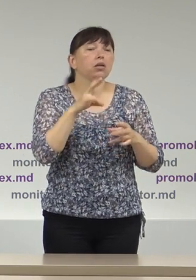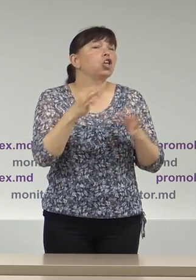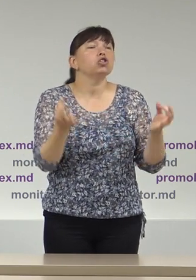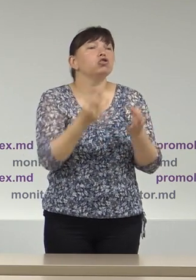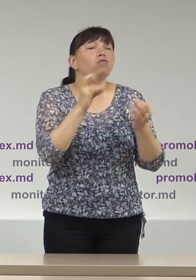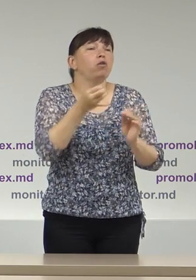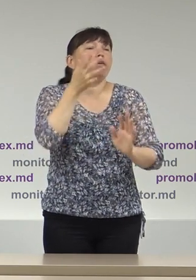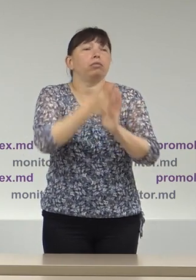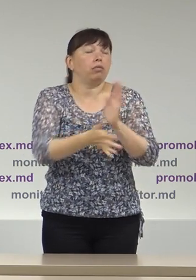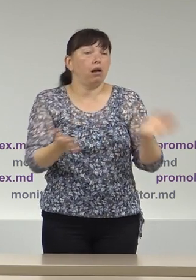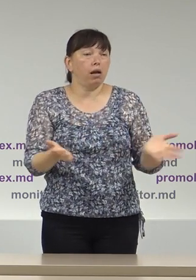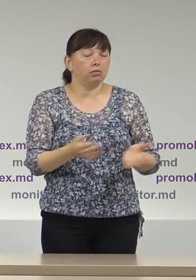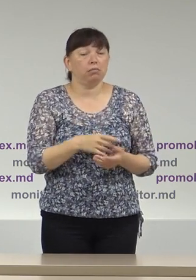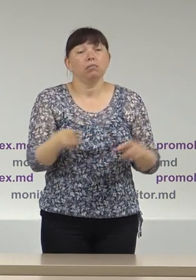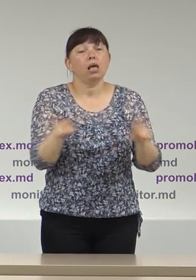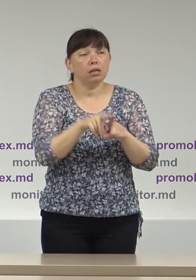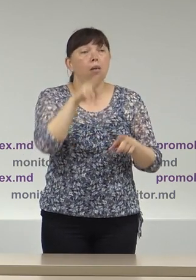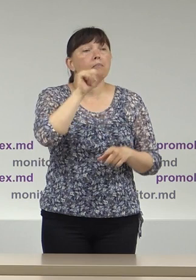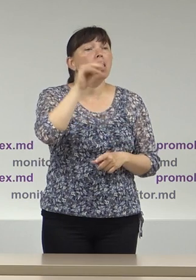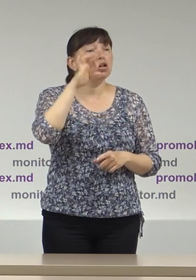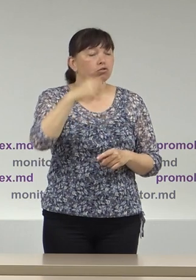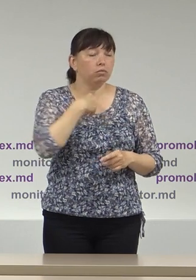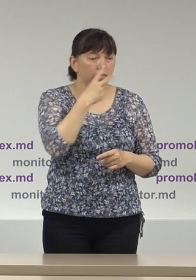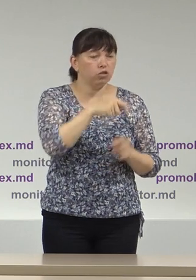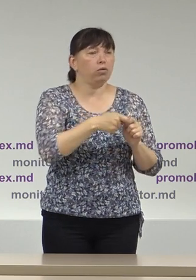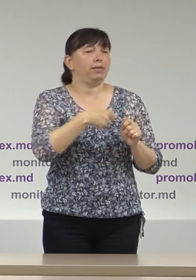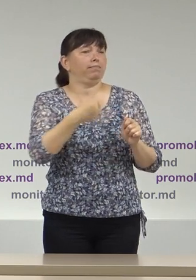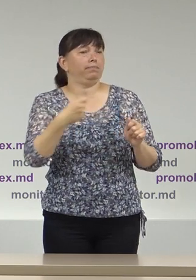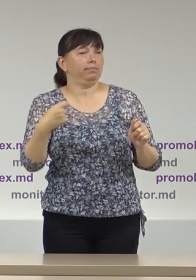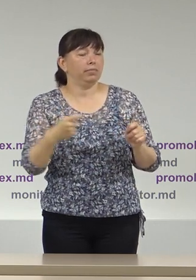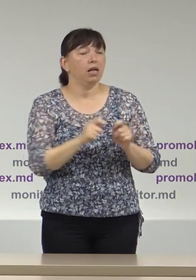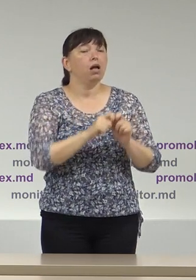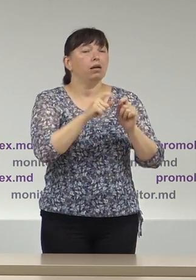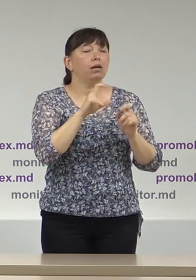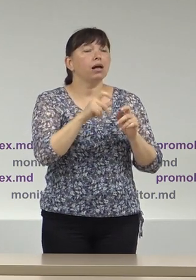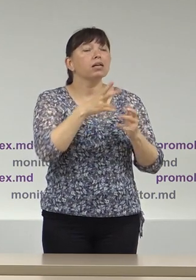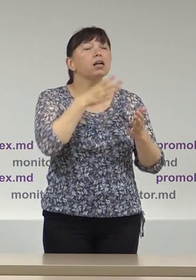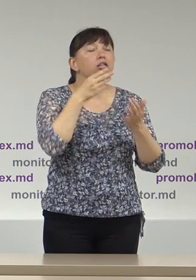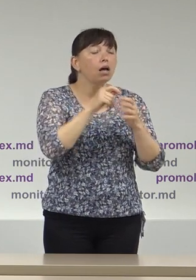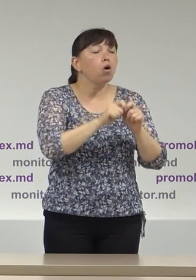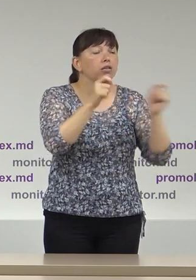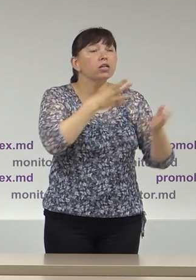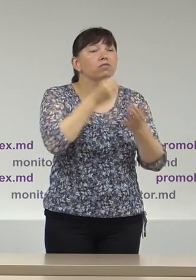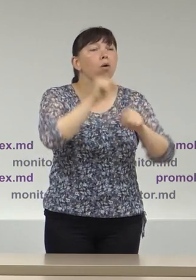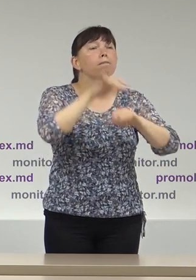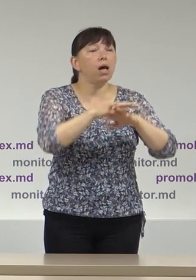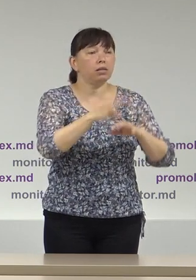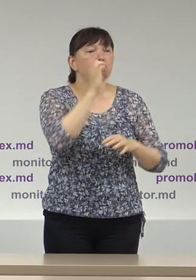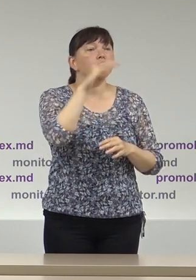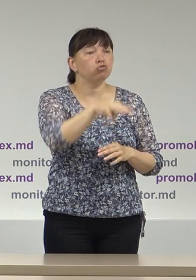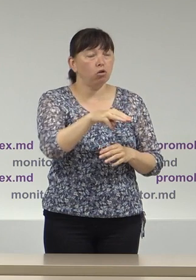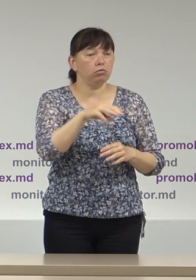în cazul Pace de asemenea am constatat tergiversarea procesului de deschidere a contului fond electoral de către banca